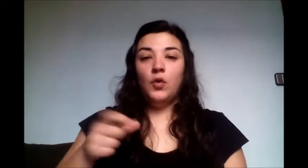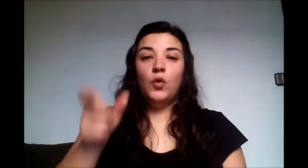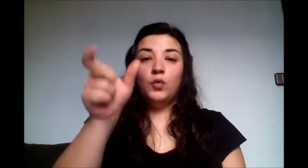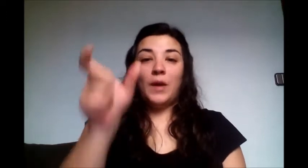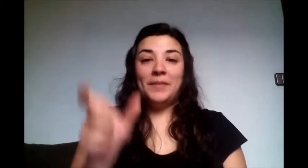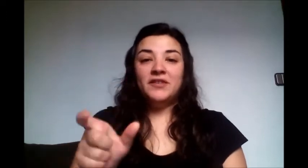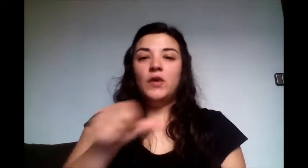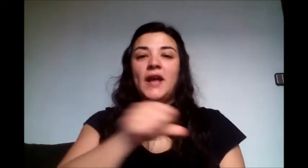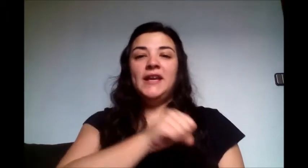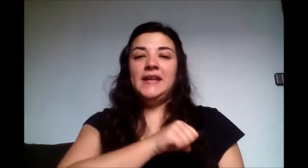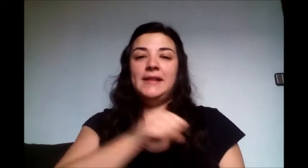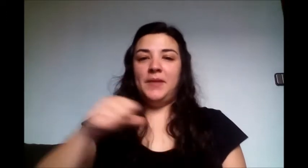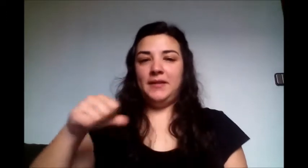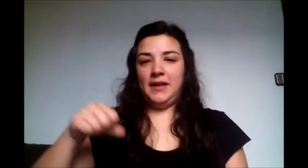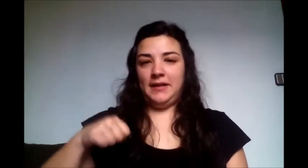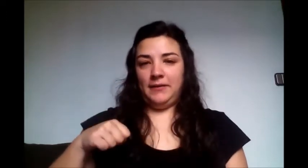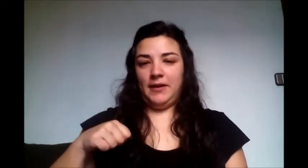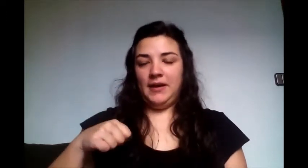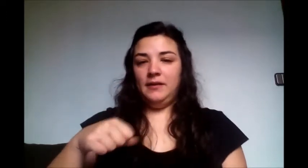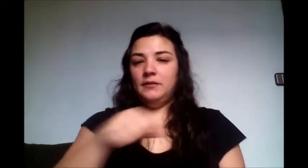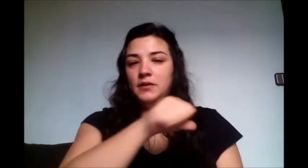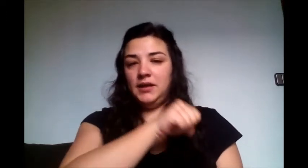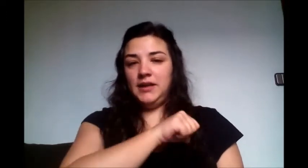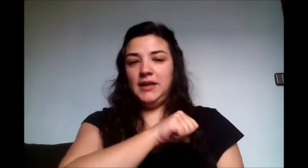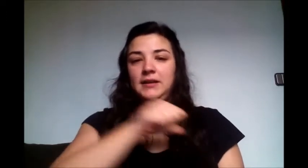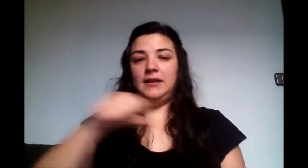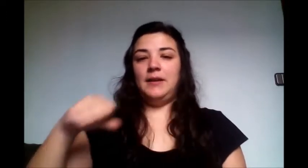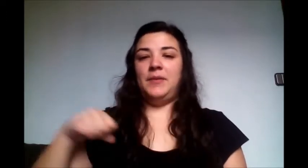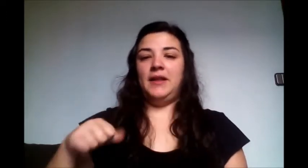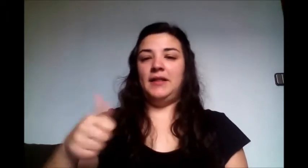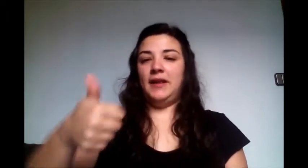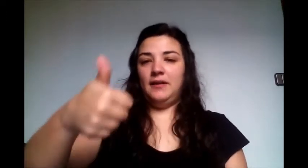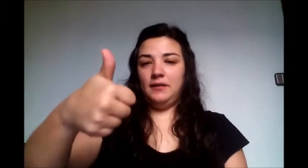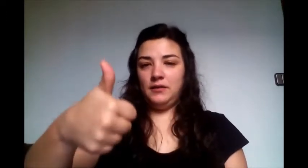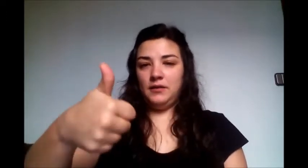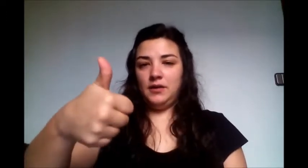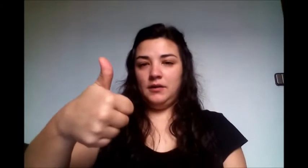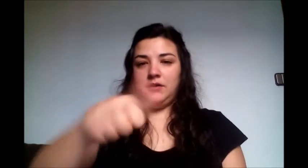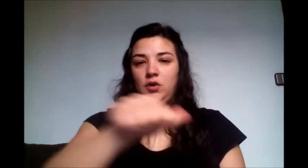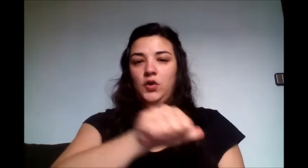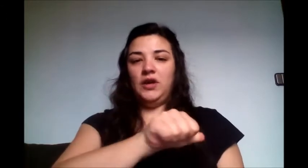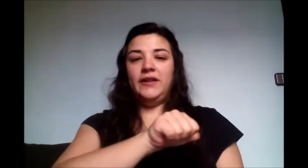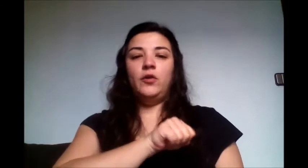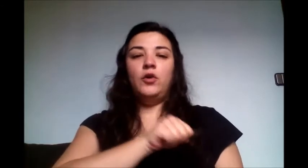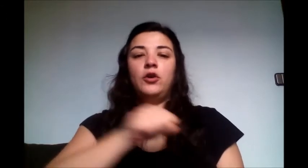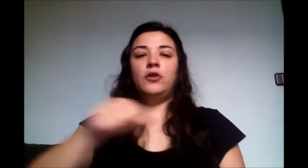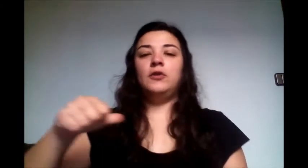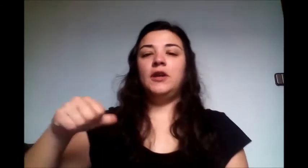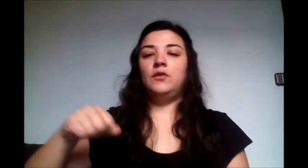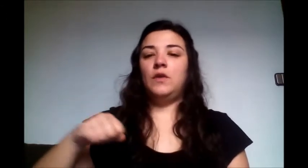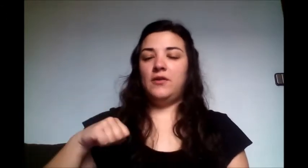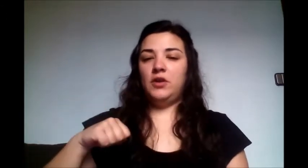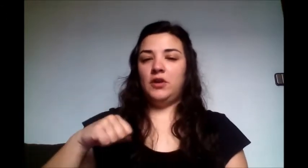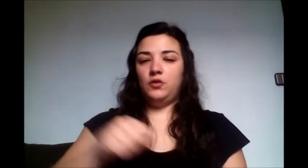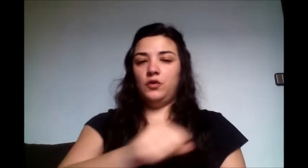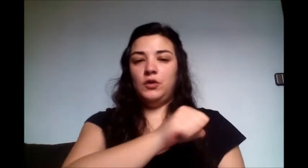Una persona independiente, ¿vale? Independiente. Con el dedo gordo en un lado y en otro.